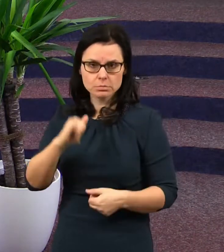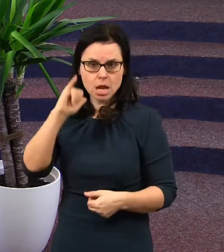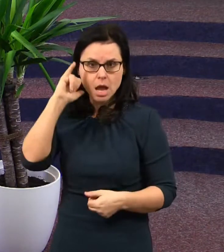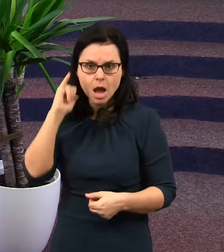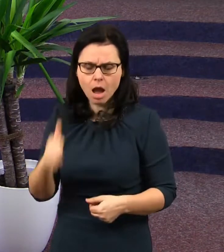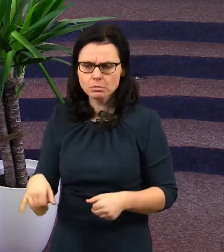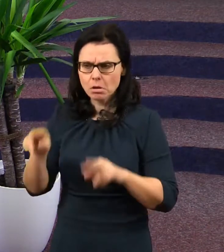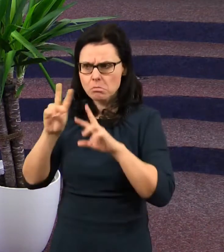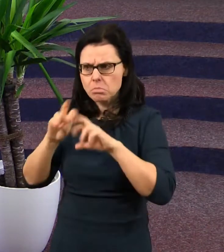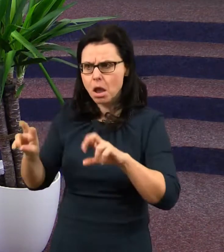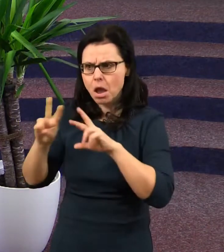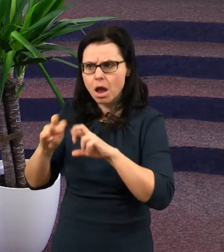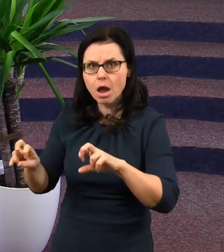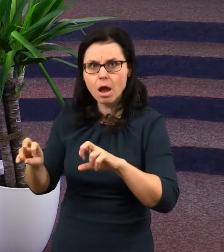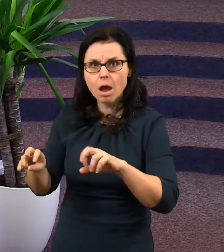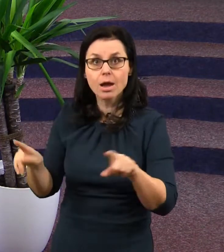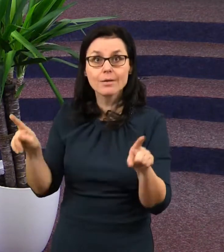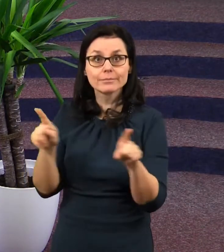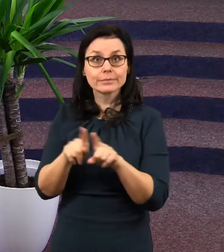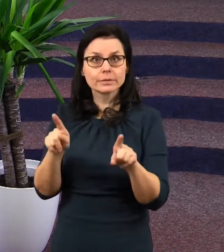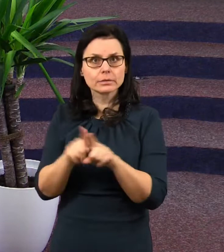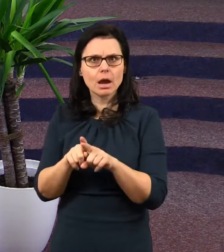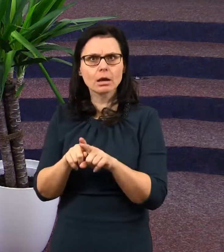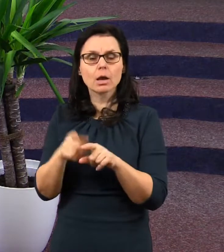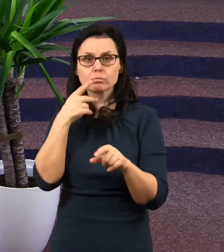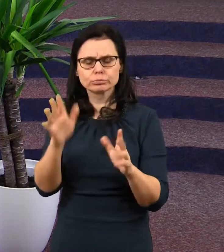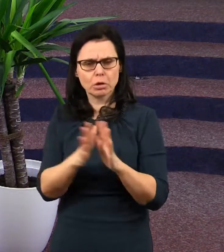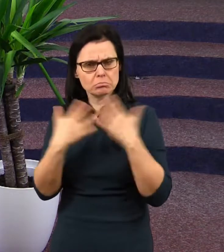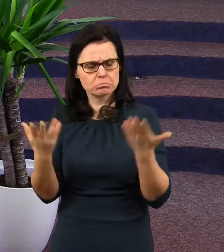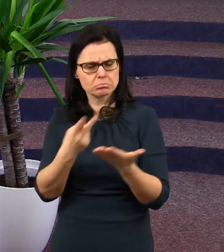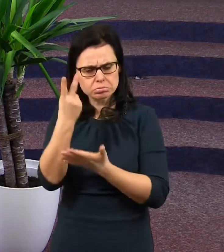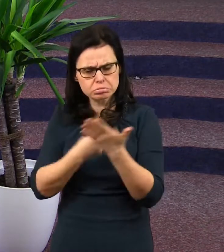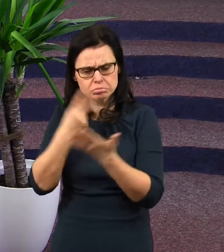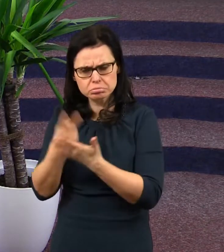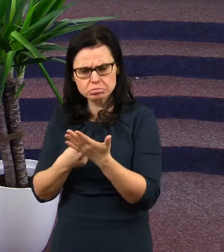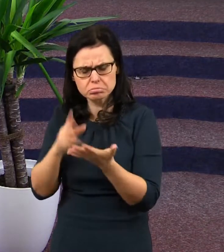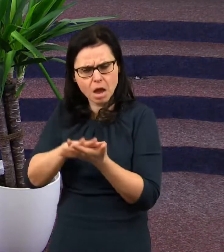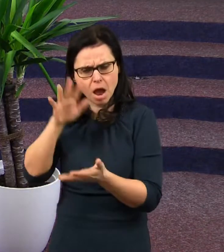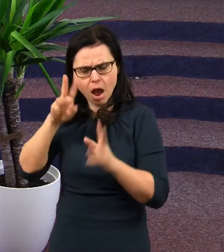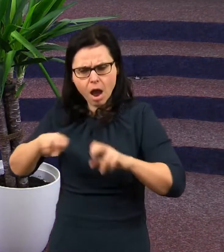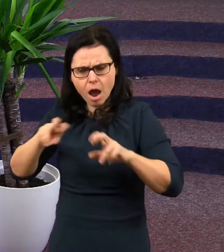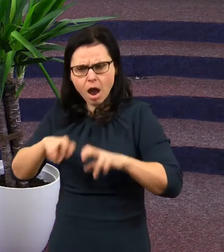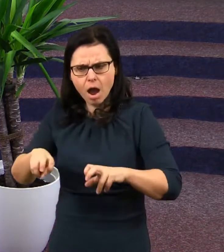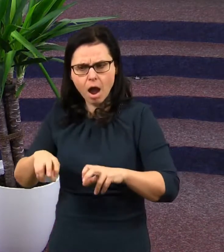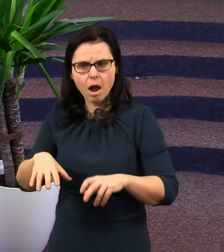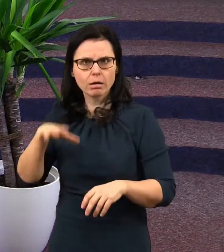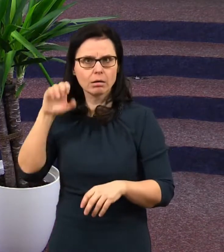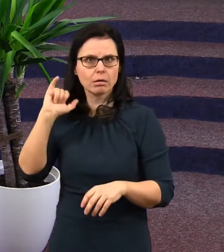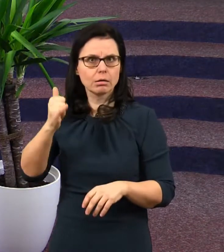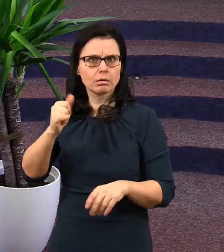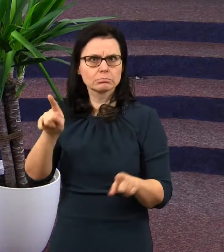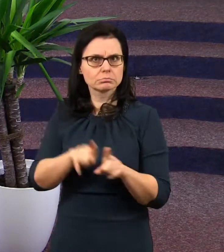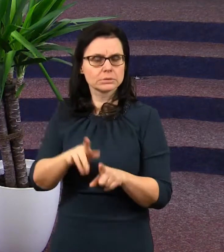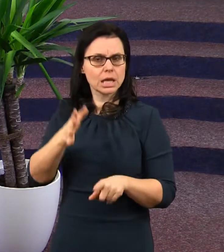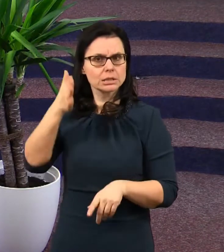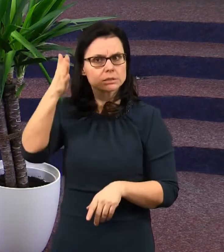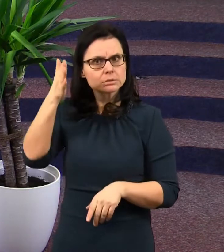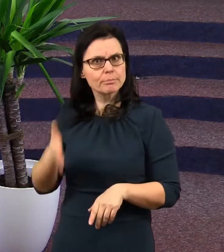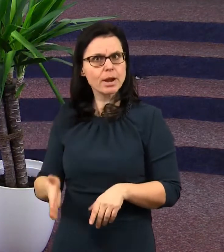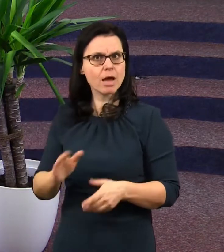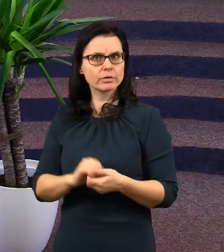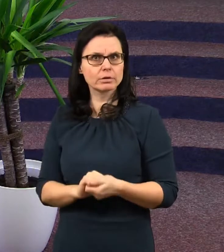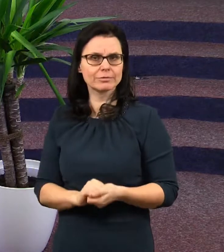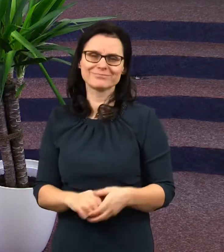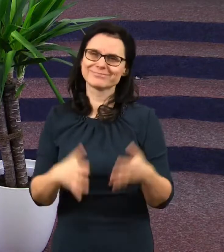můžeme poznat také jako Boha spravedlivého. A spravedlnost, kterou dnes vnímáme